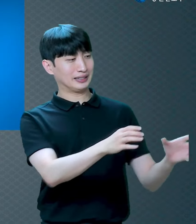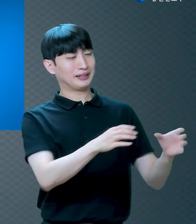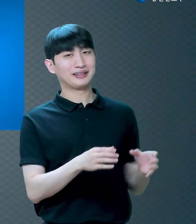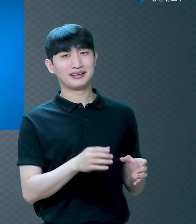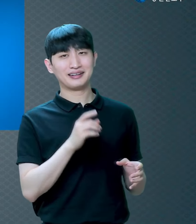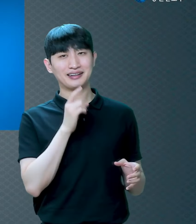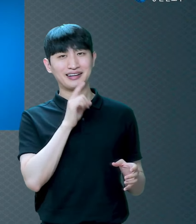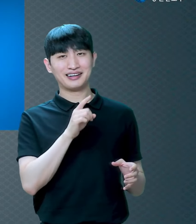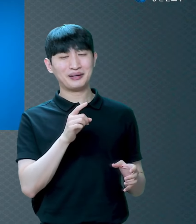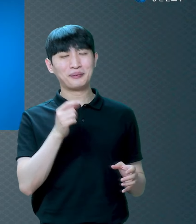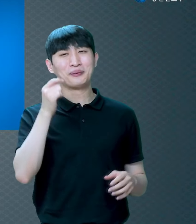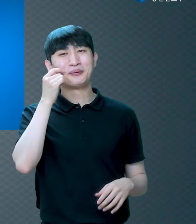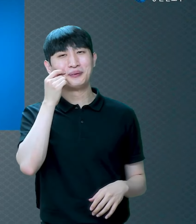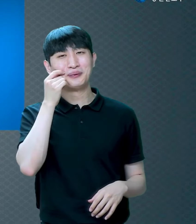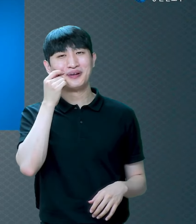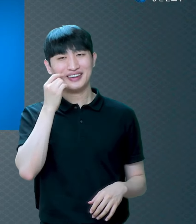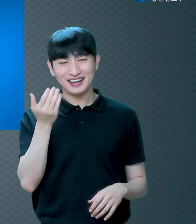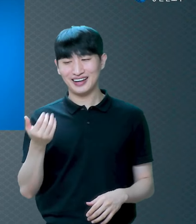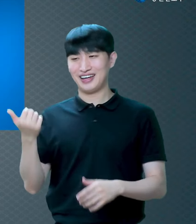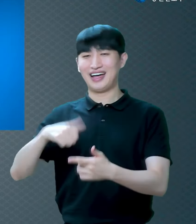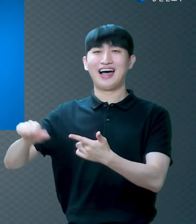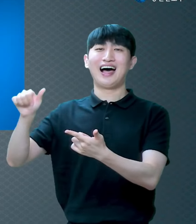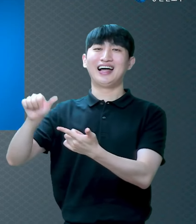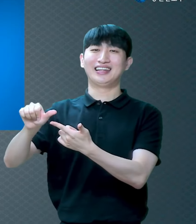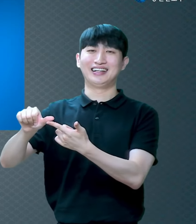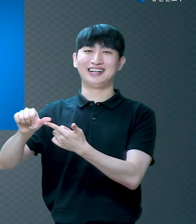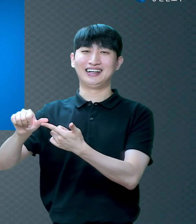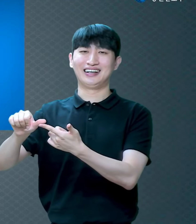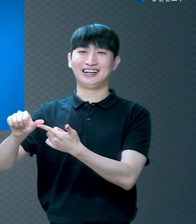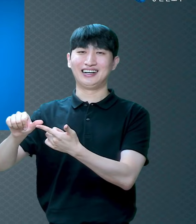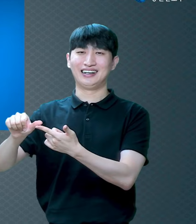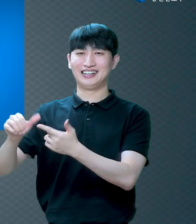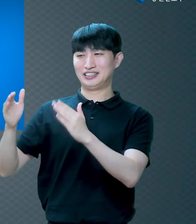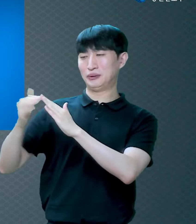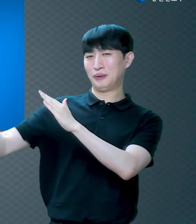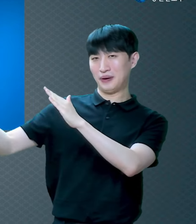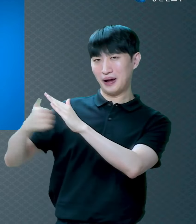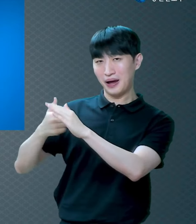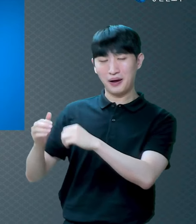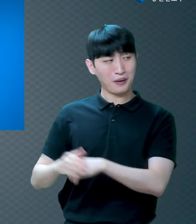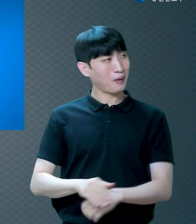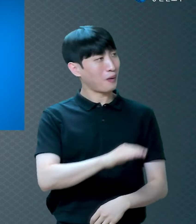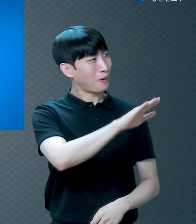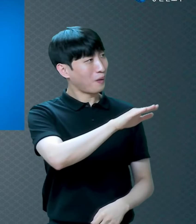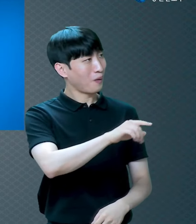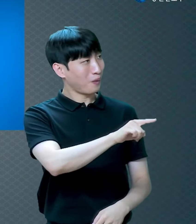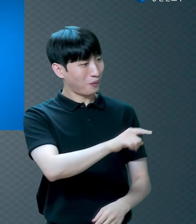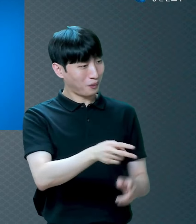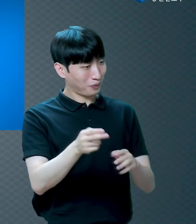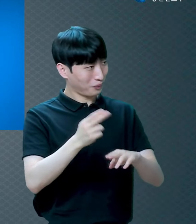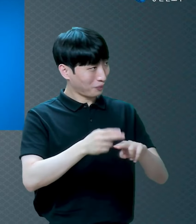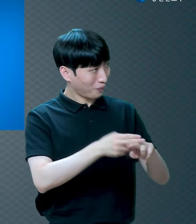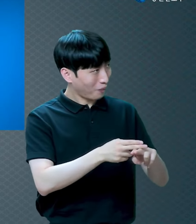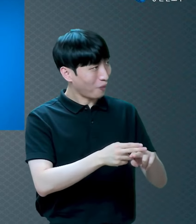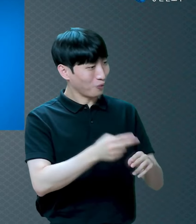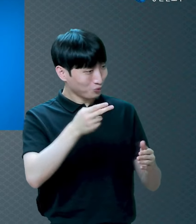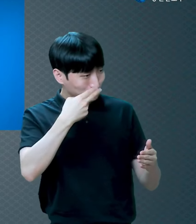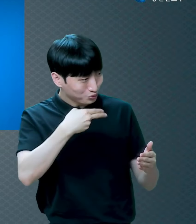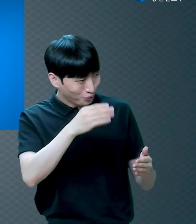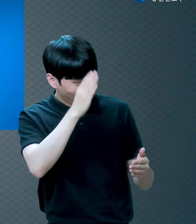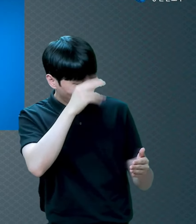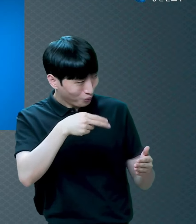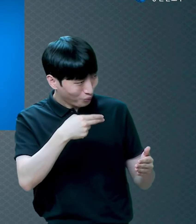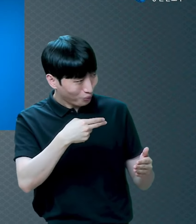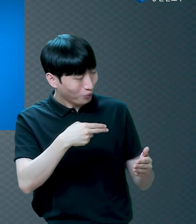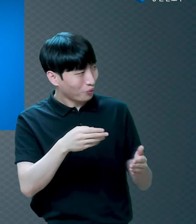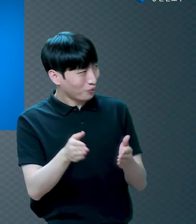둘째가 들어왔어요 엄마 국수했네 이거 내가 먹어도 돼 너 먹어 애가 홀랑 다